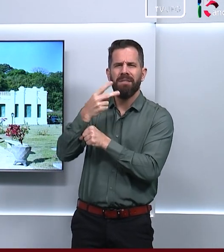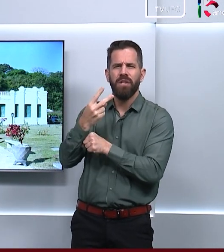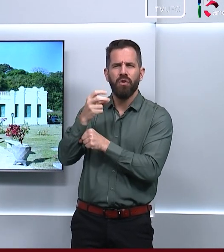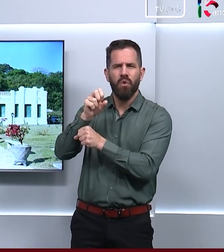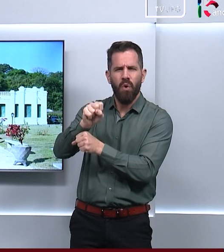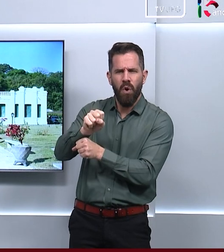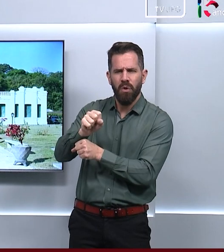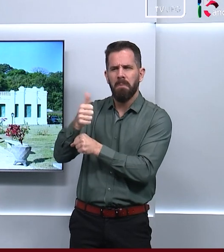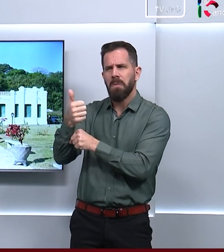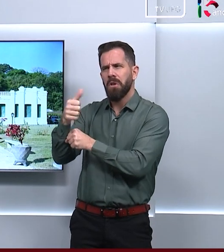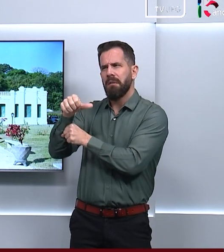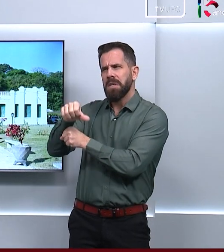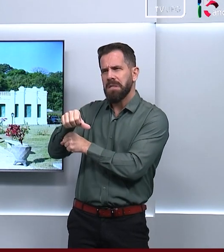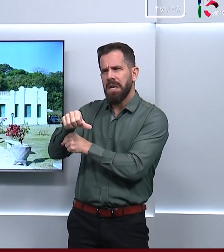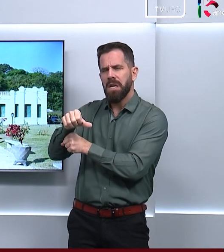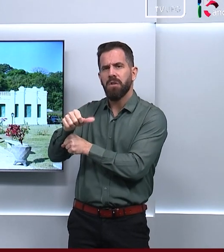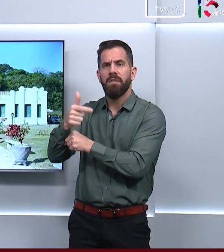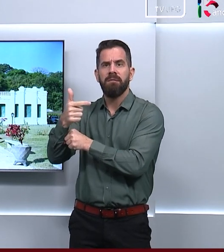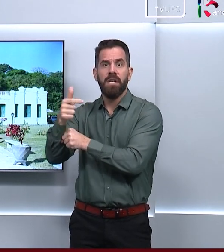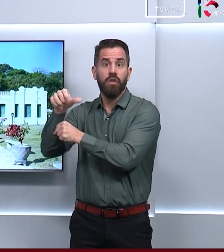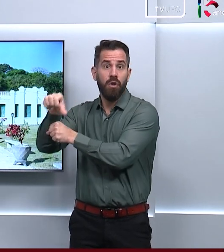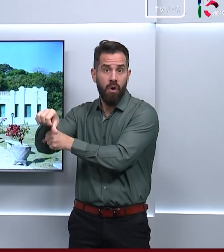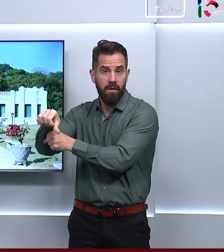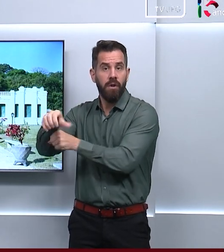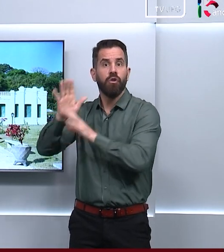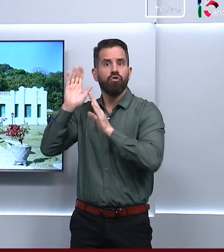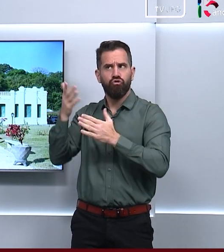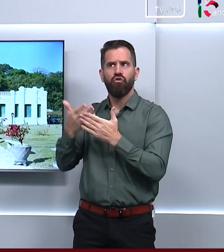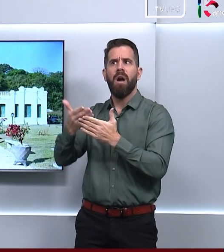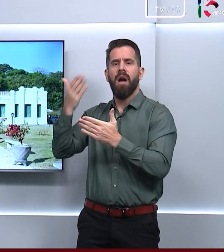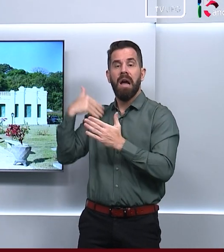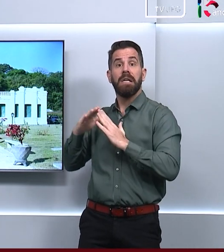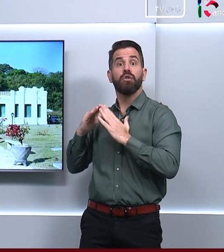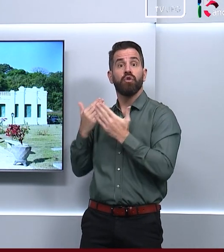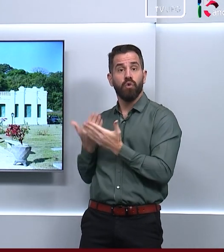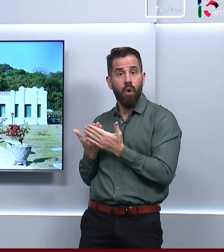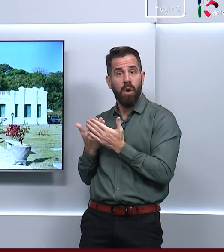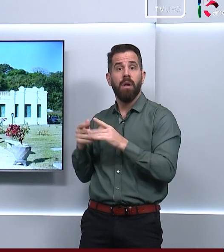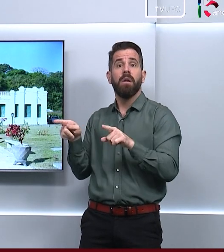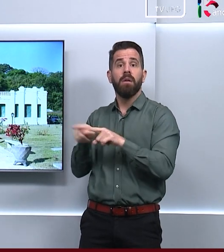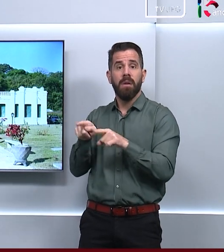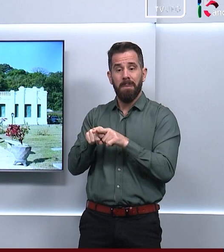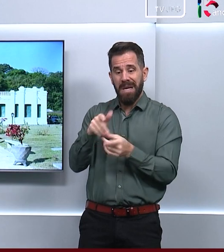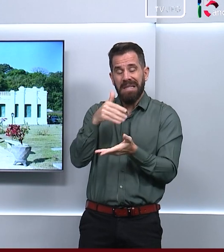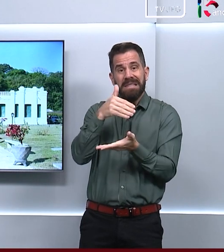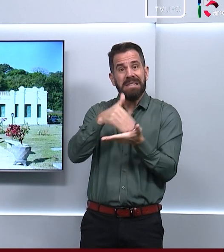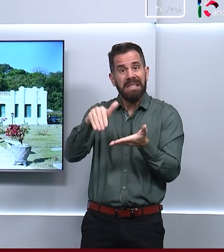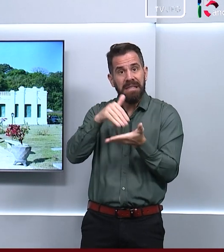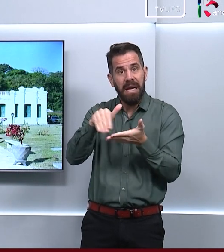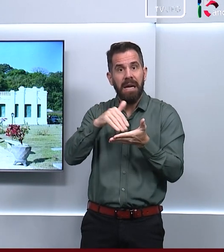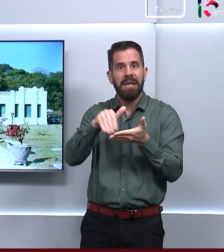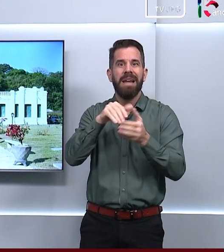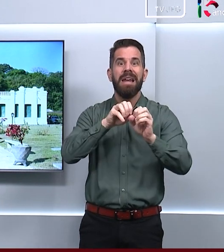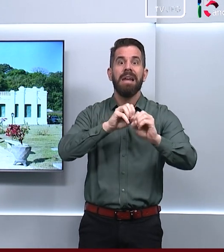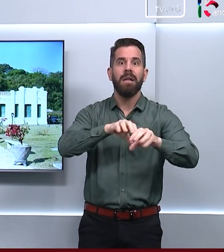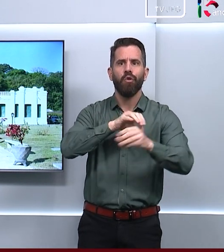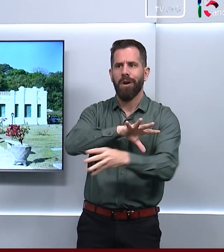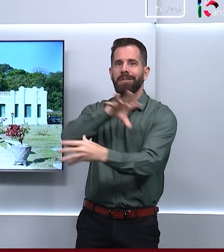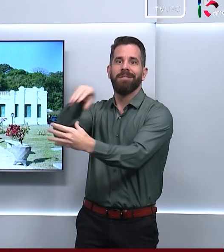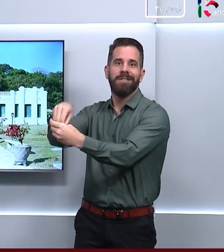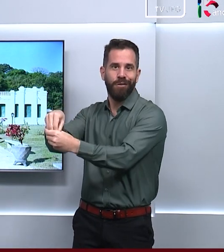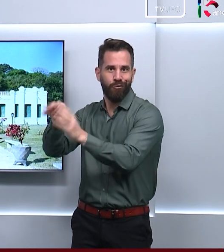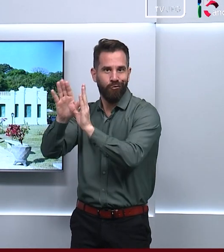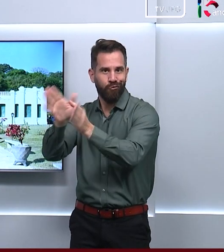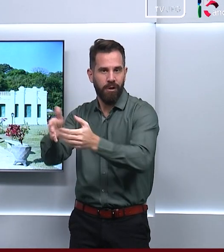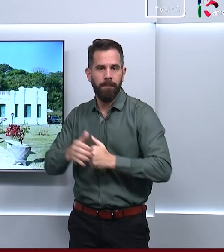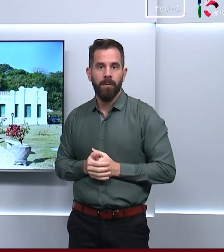e já funcionou como instituição de ensino e foi sede também da Secretaria de Educação. Hoje, ele abriga